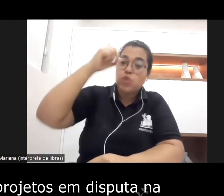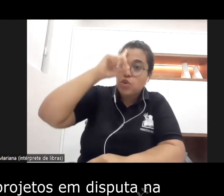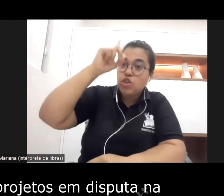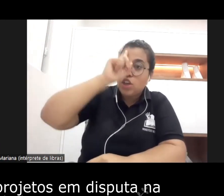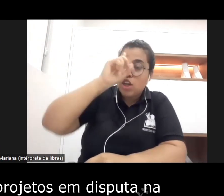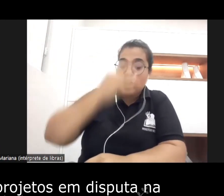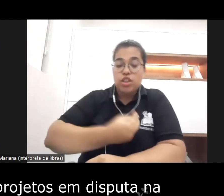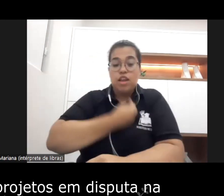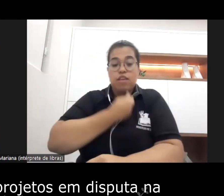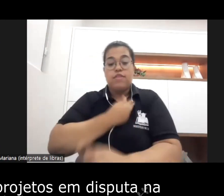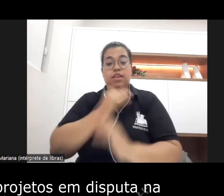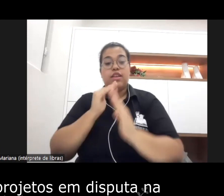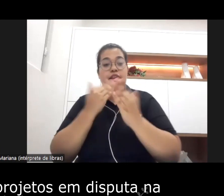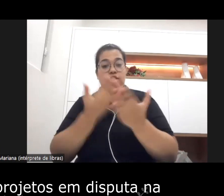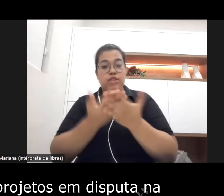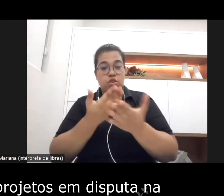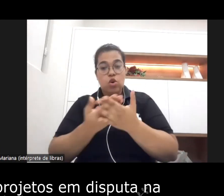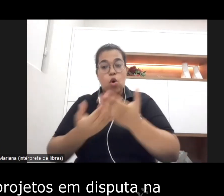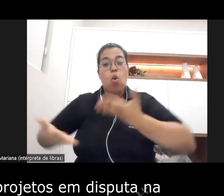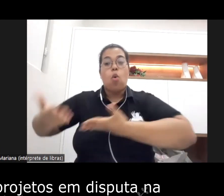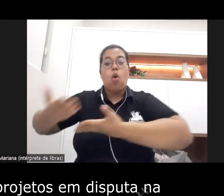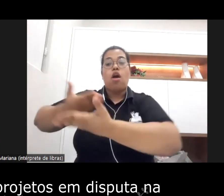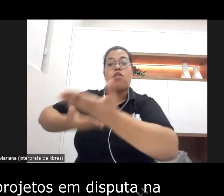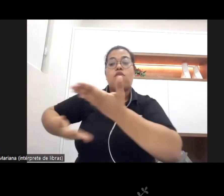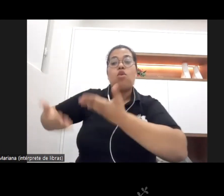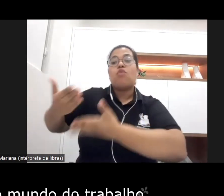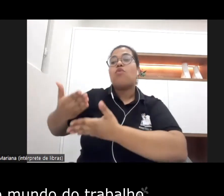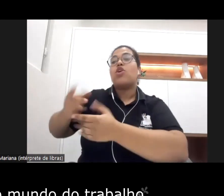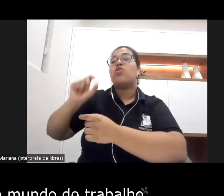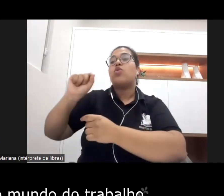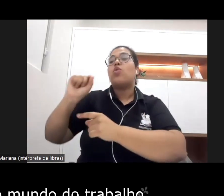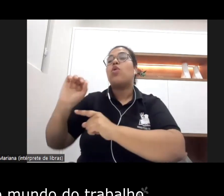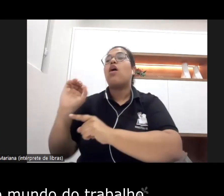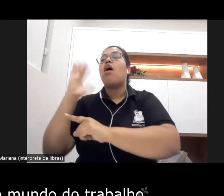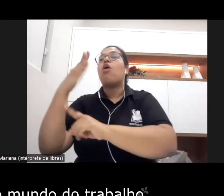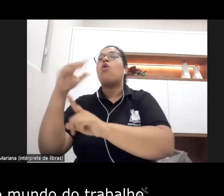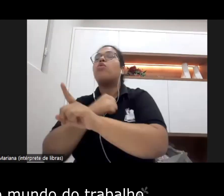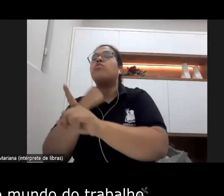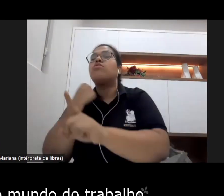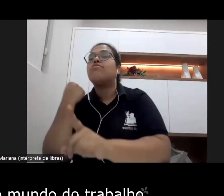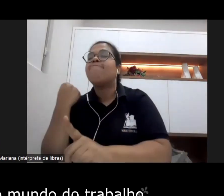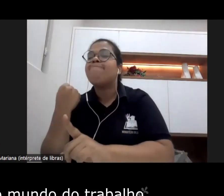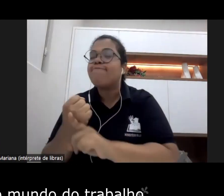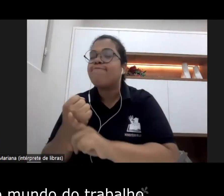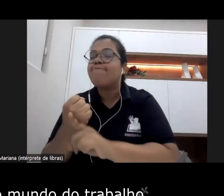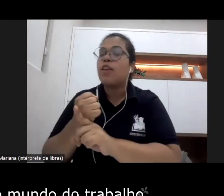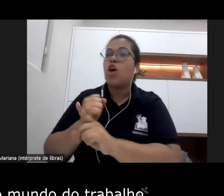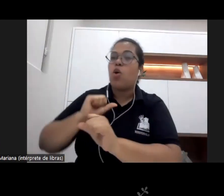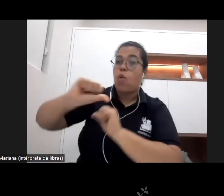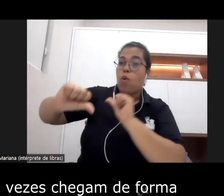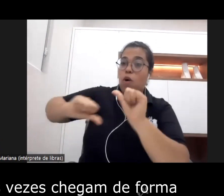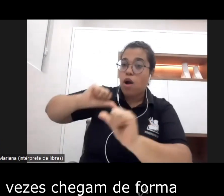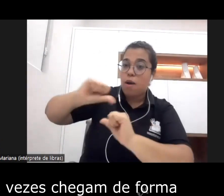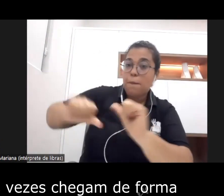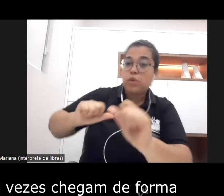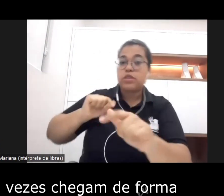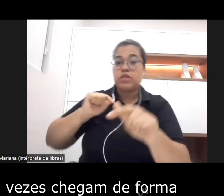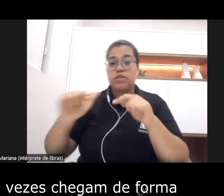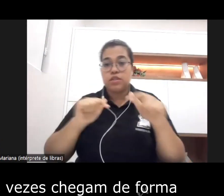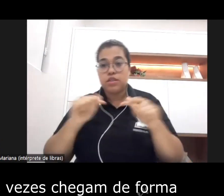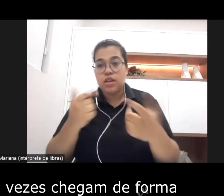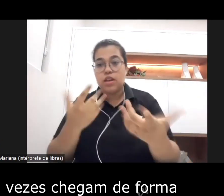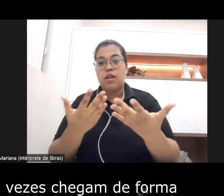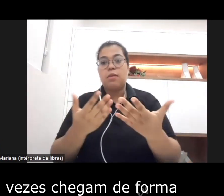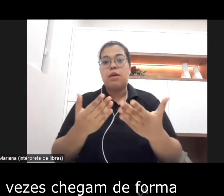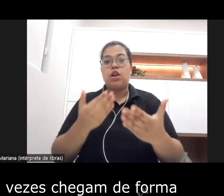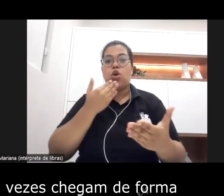sua relação com os projetos em disputa na sociedade né com as mudanças no mundo do trabalho com as requisições